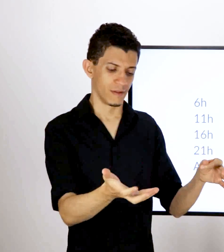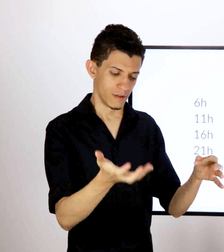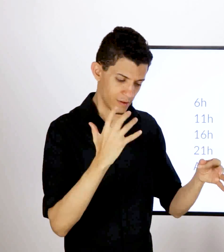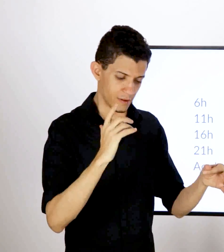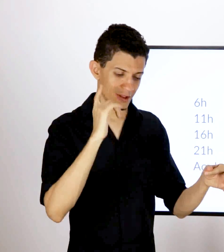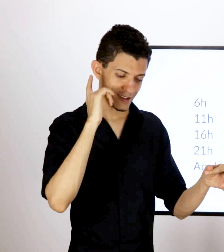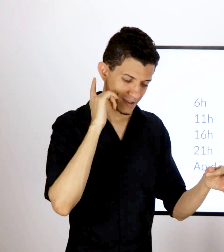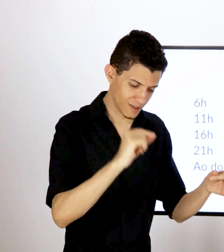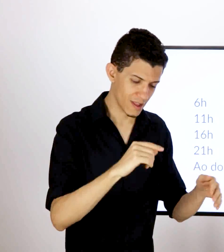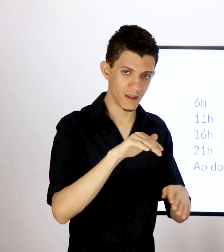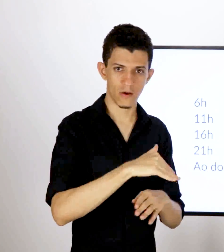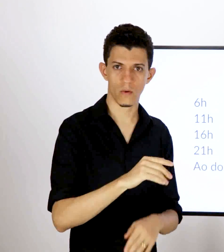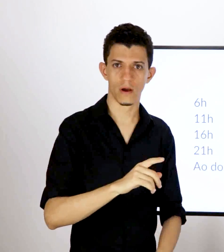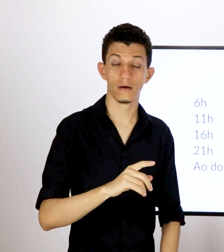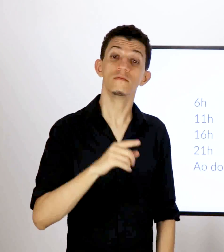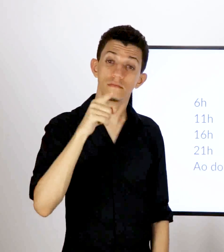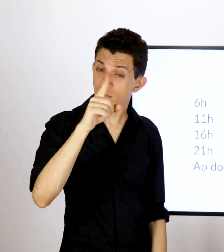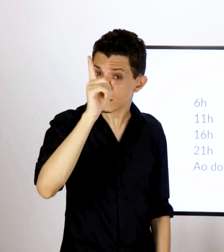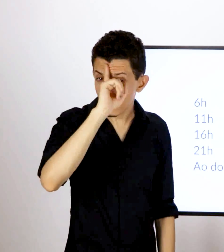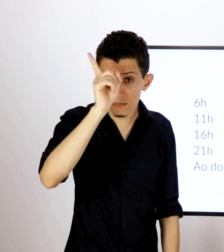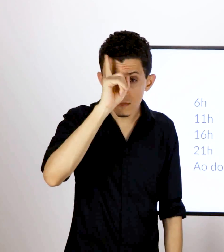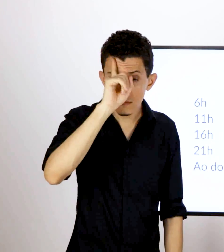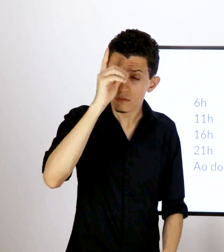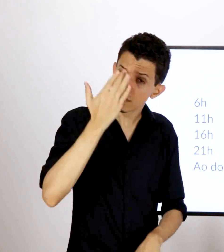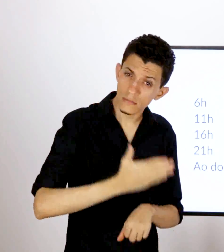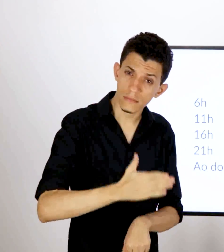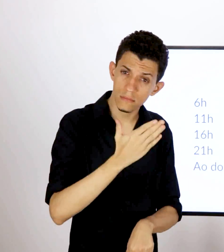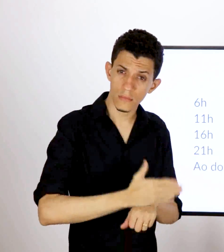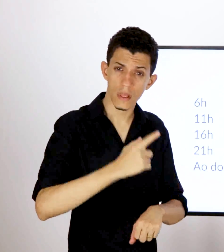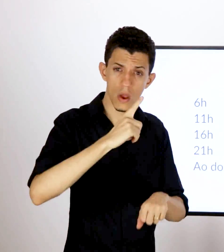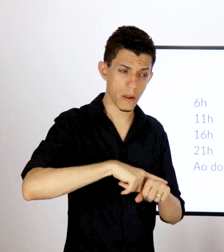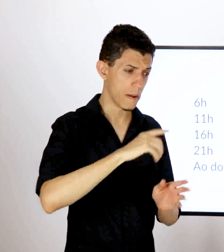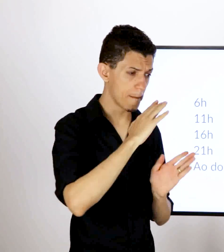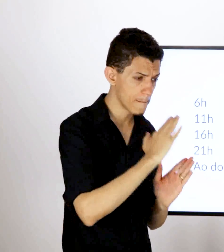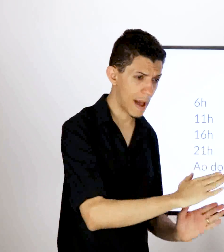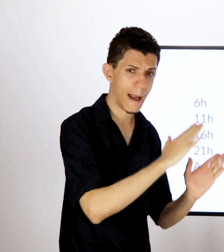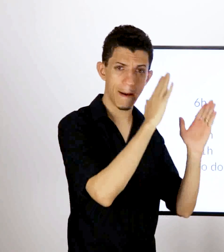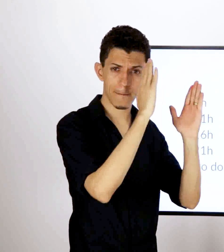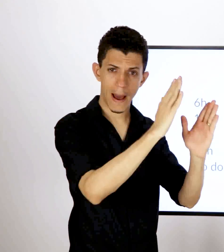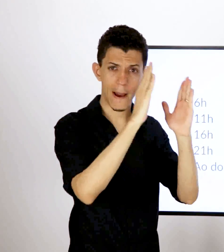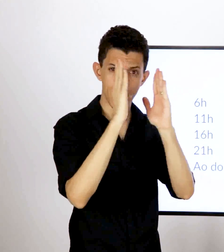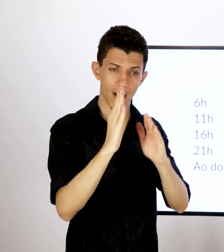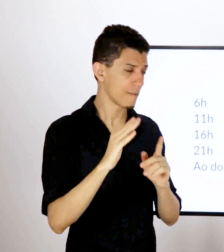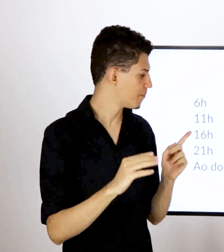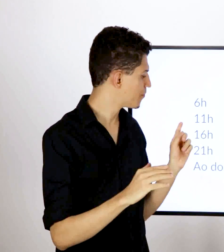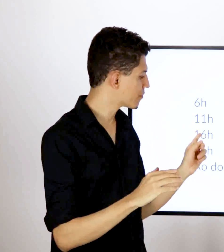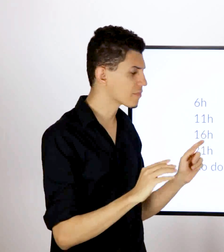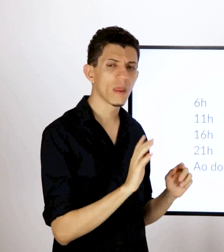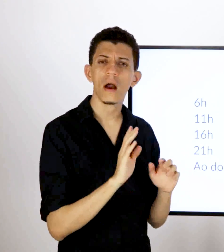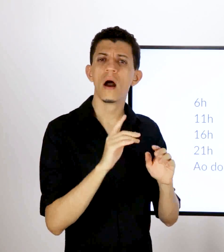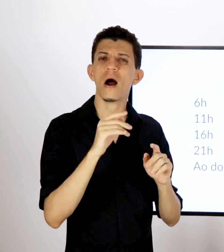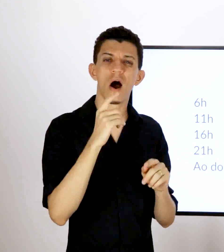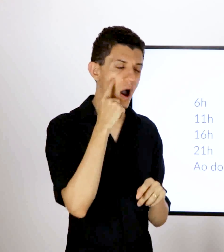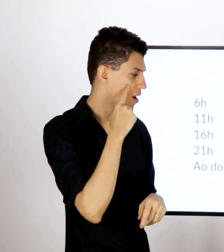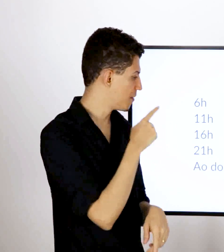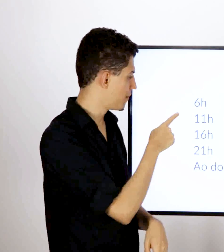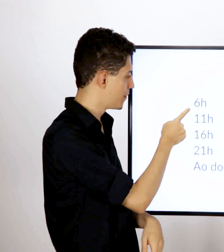sempre repetindo os sinais. Faça isso todos os dias. Todos os dias com esses blocos aqui, porque eles vão facilitar